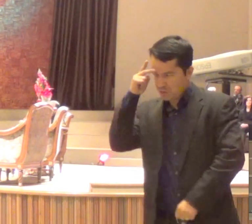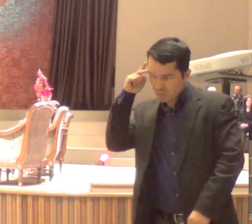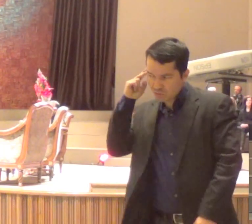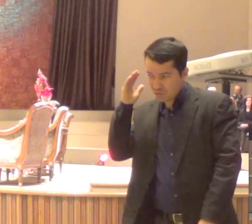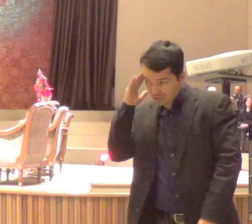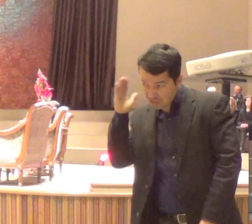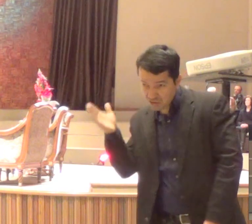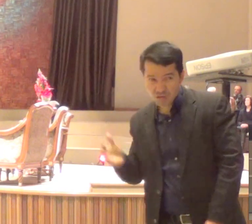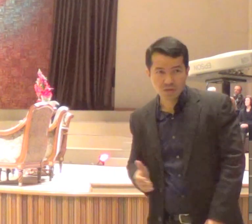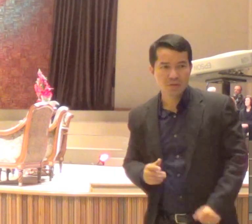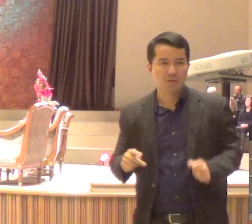na nossa vida,